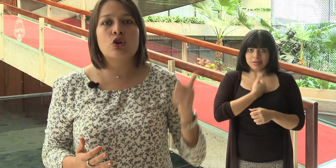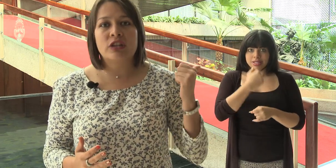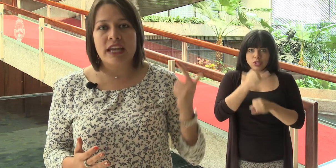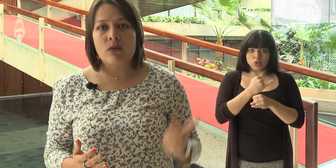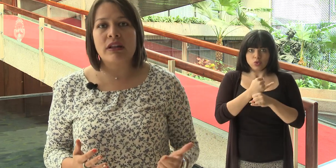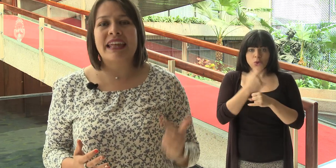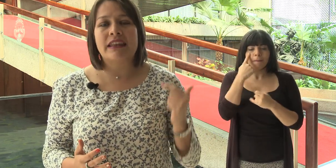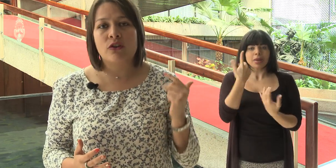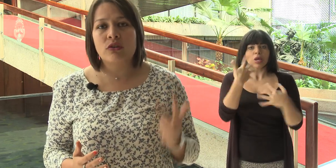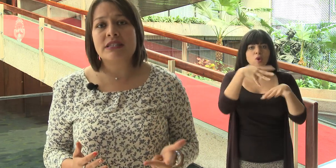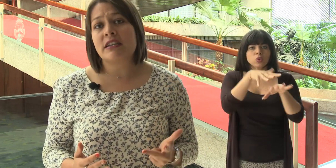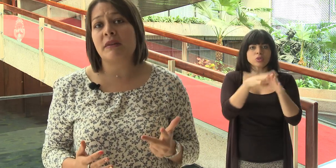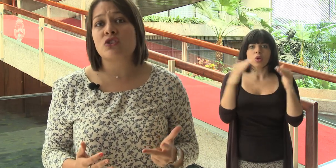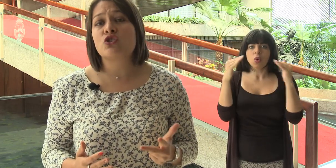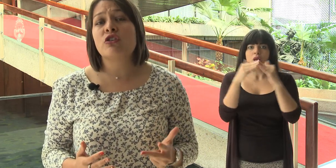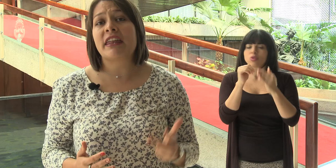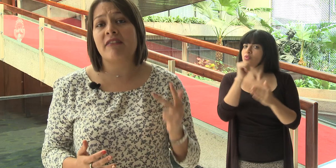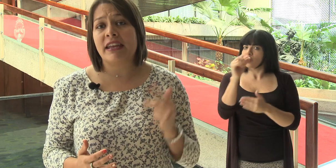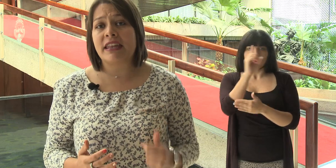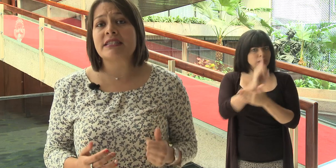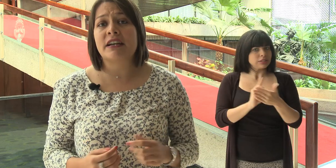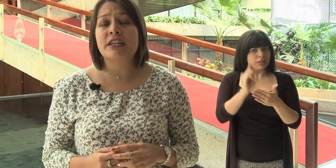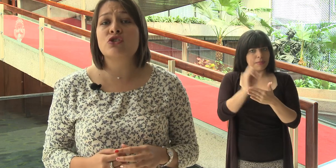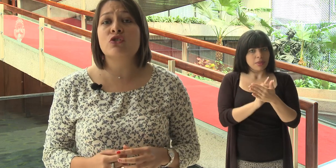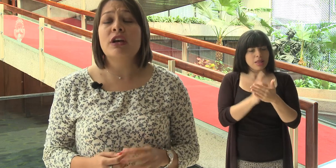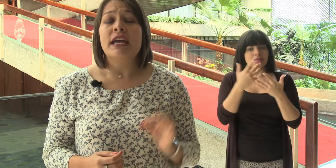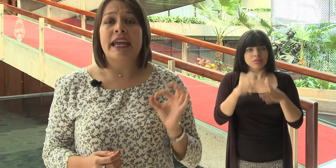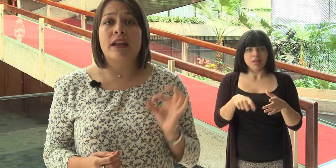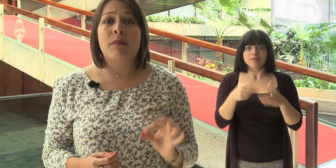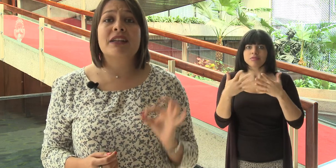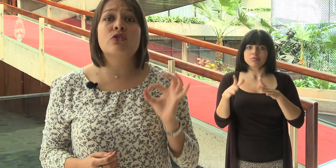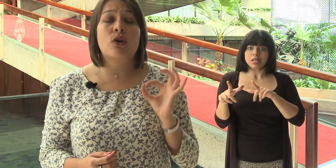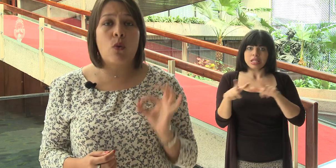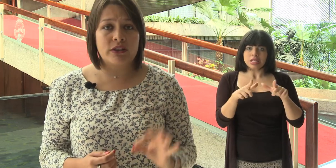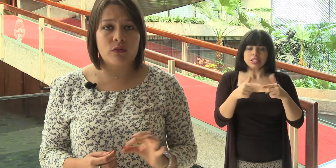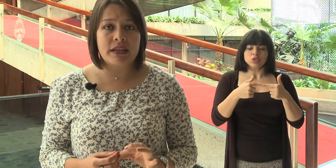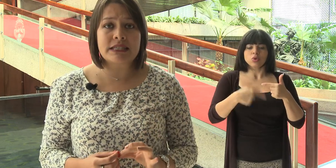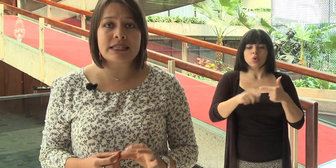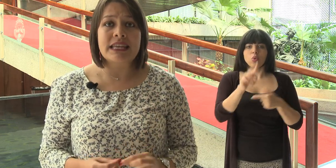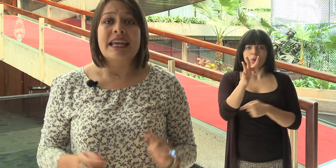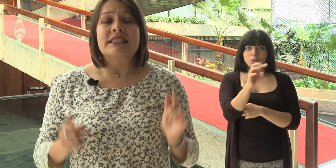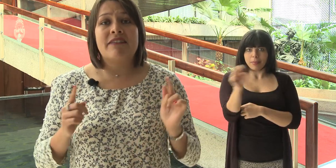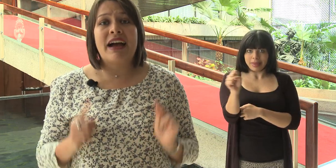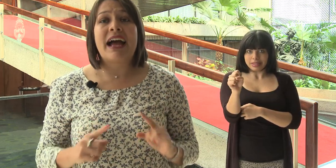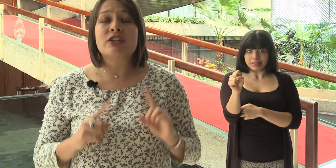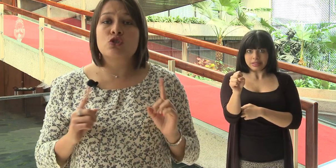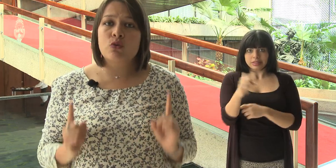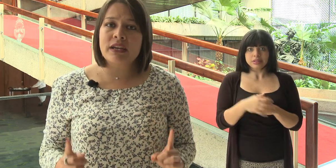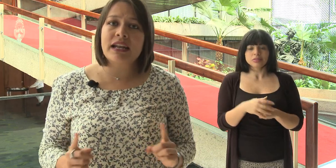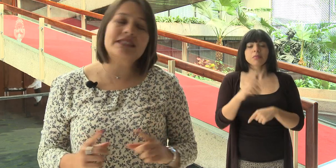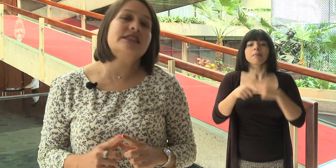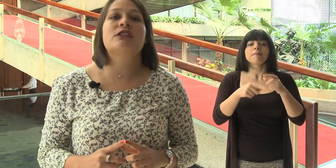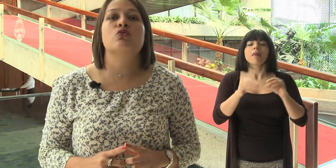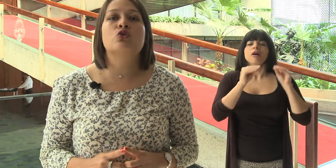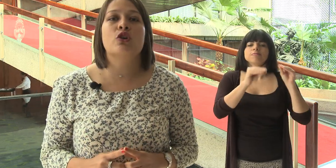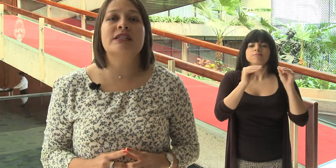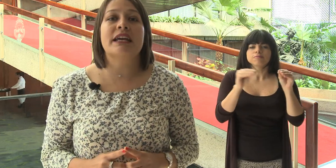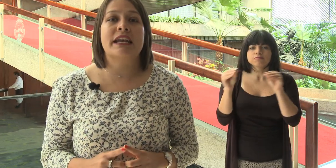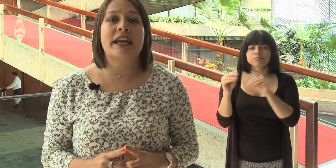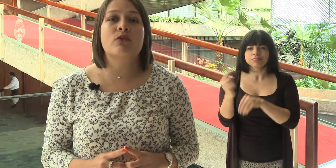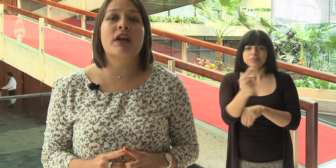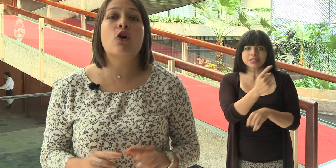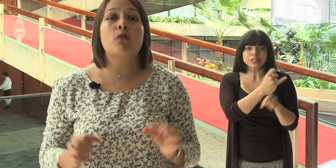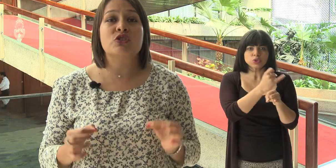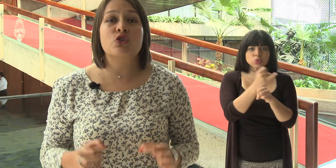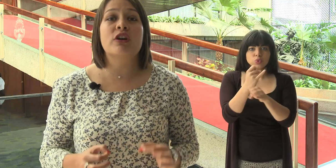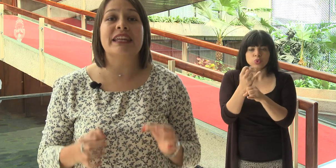inclusión, de igualdad y de no discriminación que debería estar listo en el plazo de cuatro meses. Se va a instruir a las instituciones